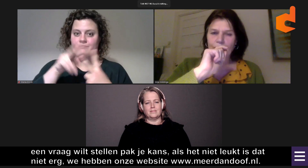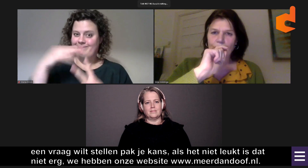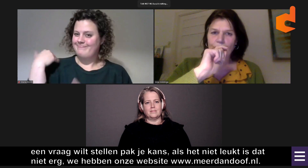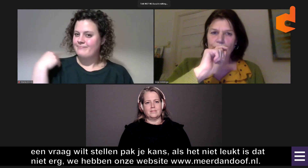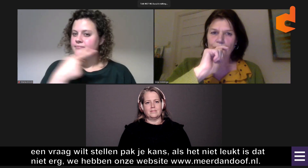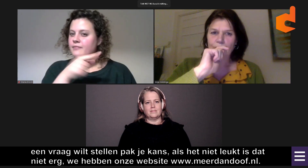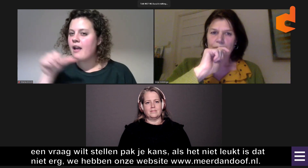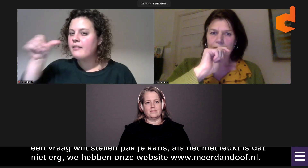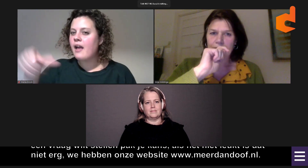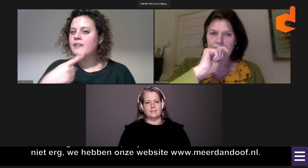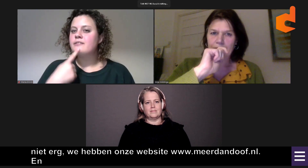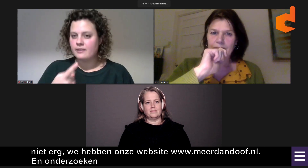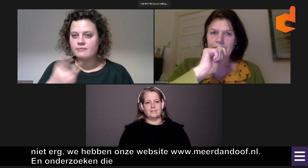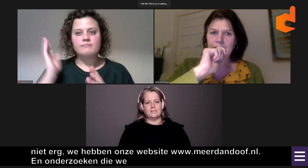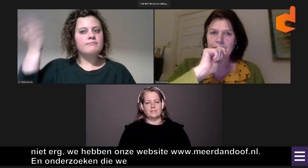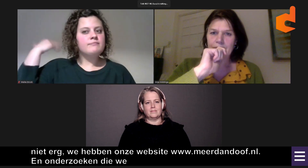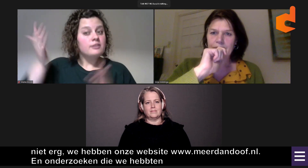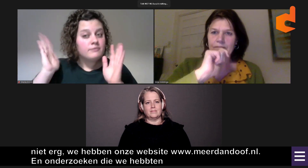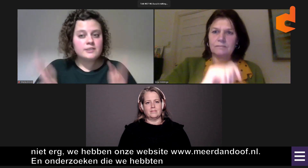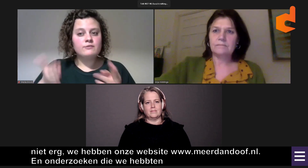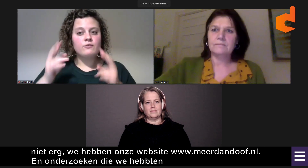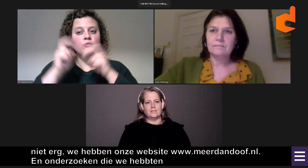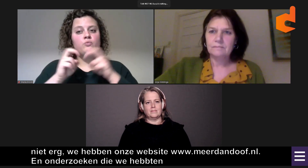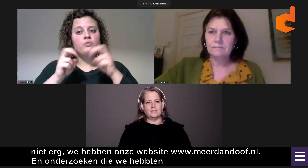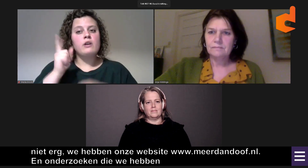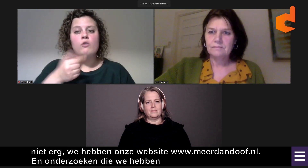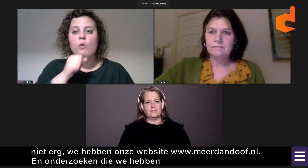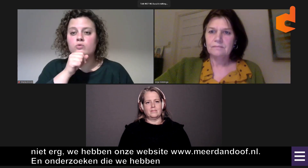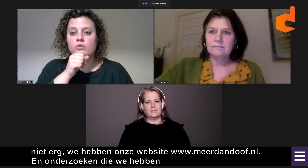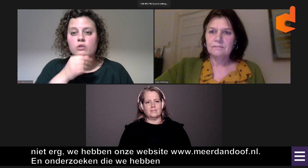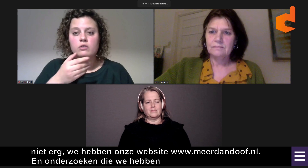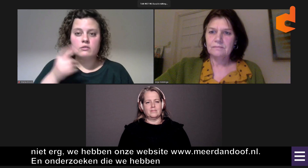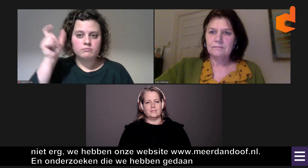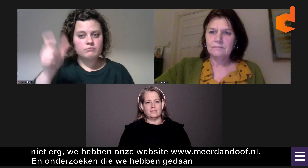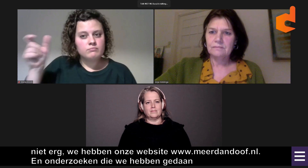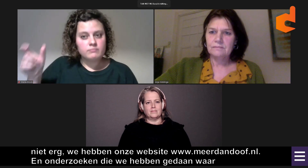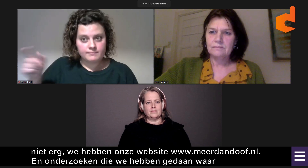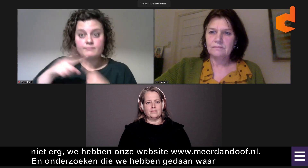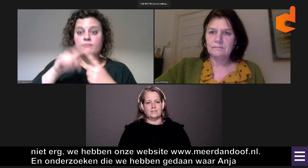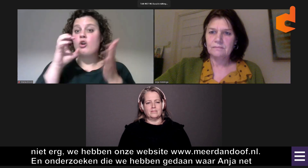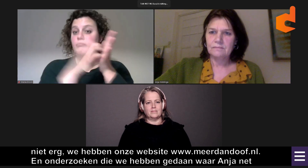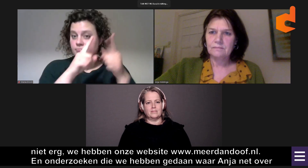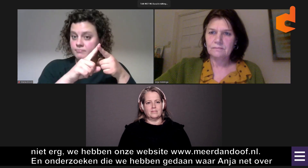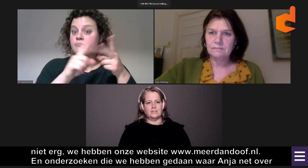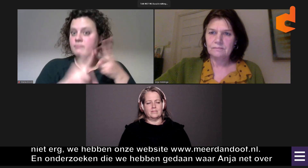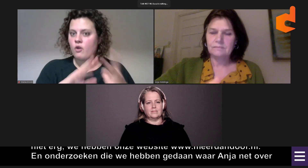En de onderzoeken die wij hebben gedaan, waar Anja net al even over begon. Het onderzoek naar oudere dove mensen.